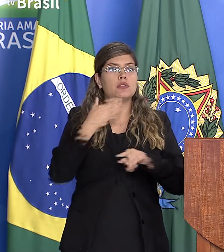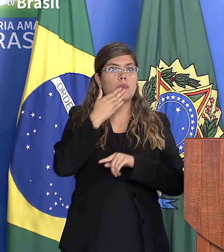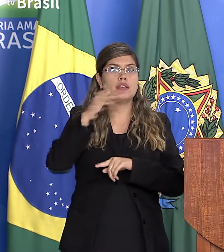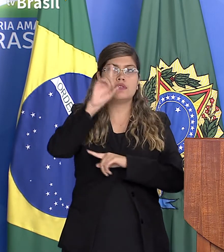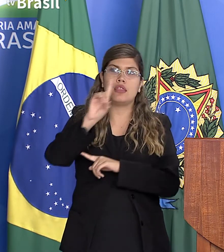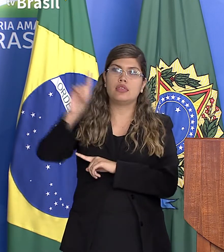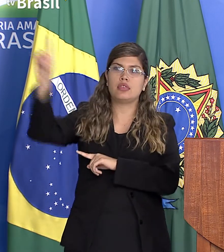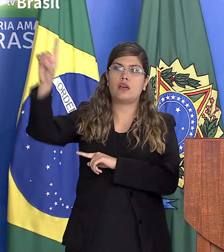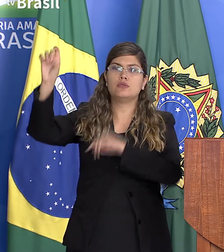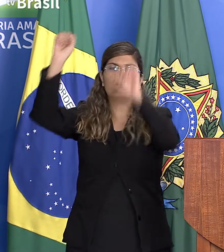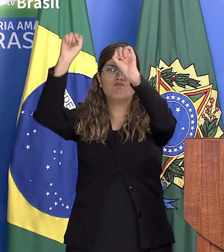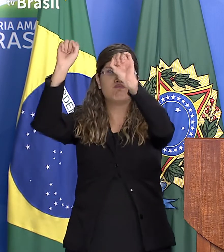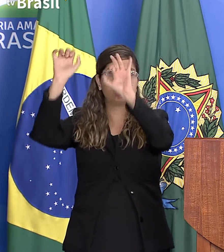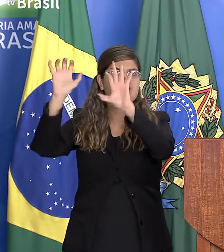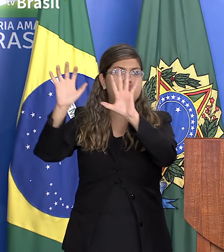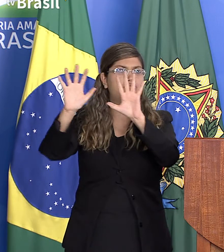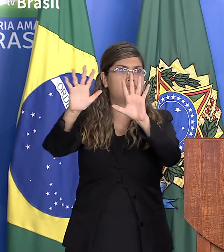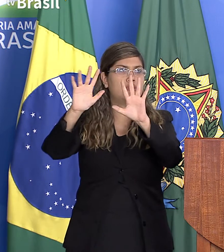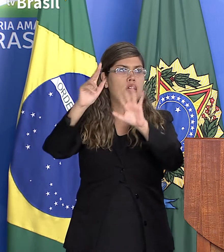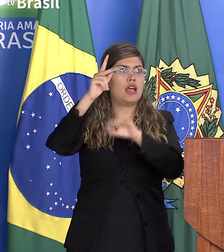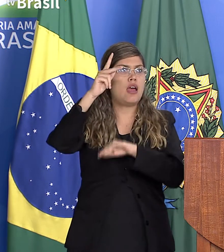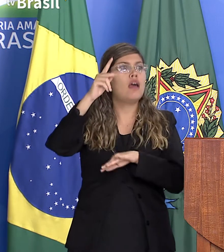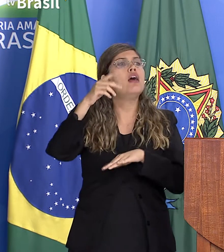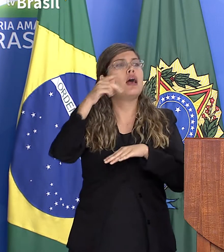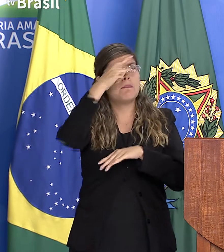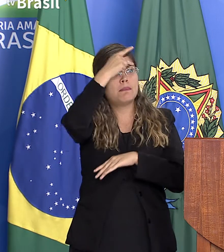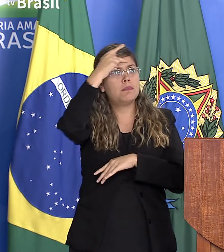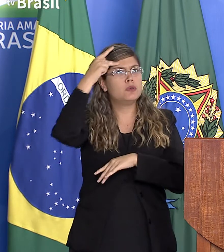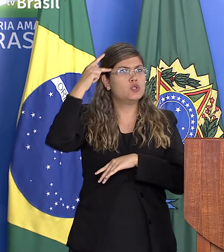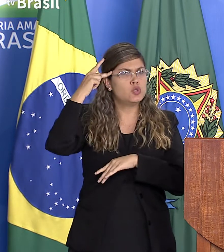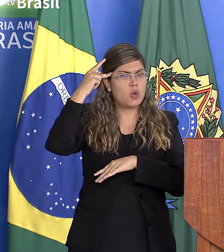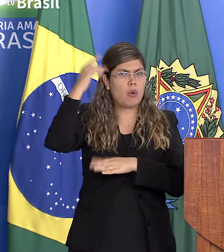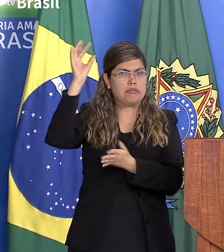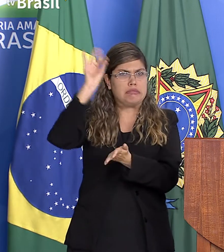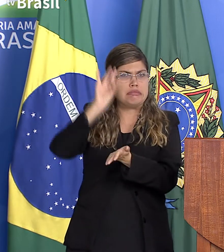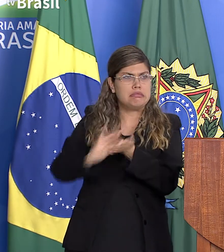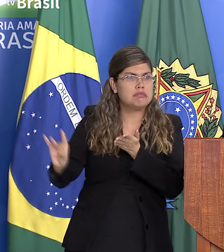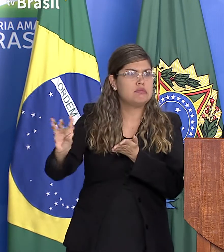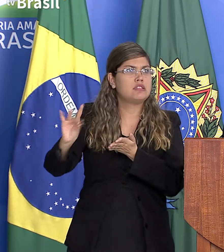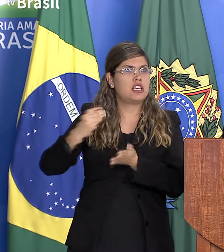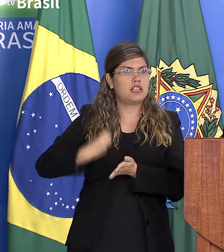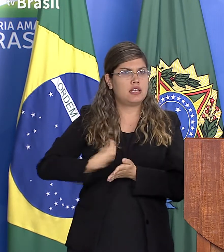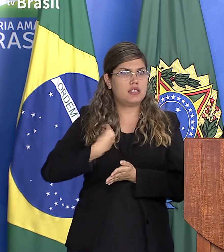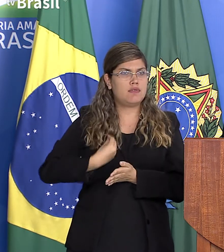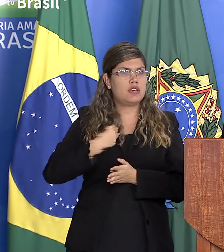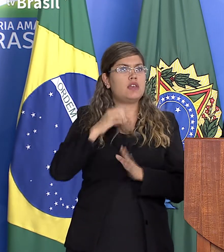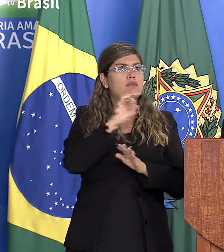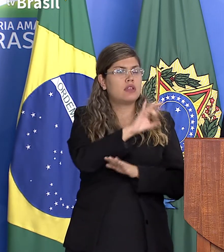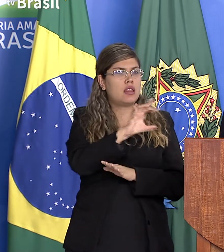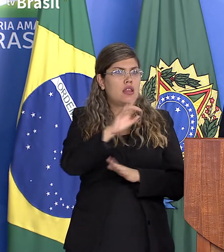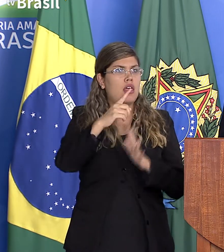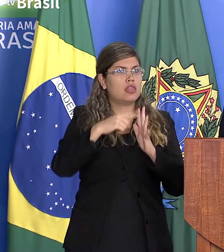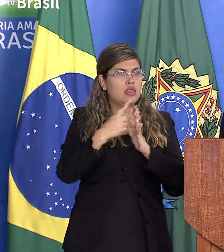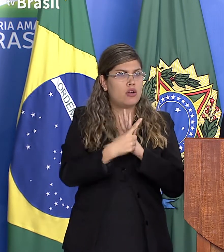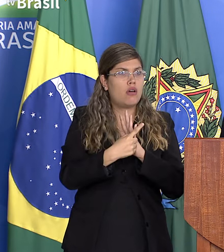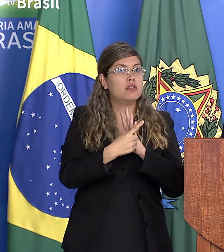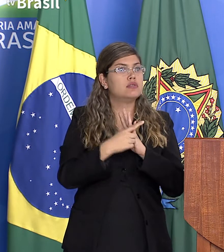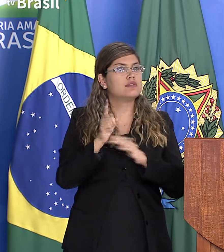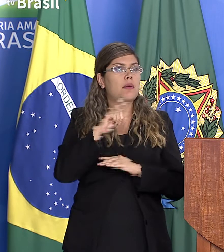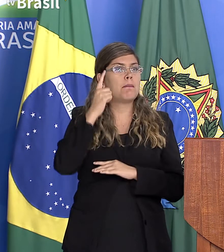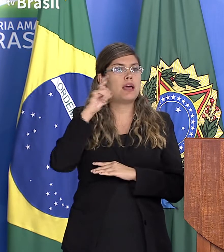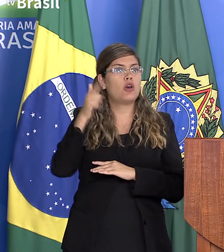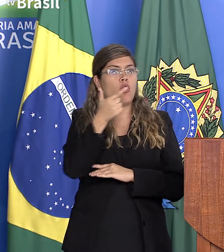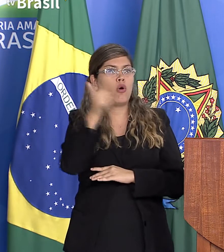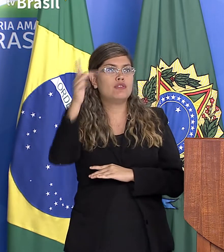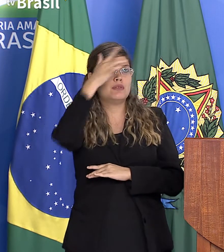ilumine pessoas malignas que vivem entre nós que pensem no próximo sem